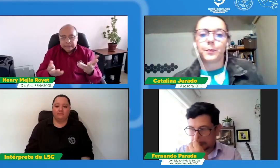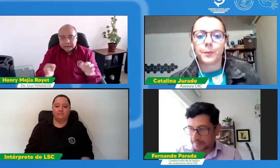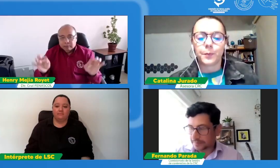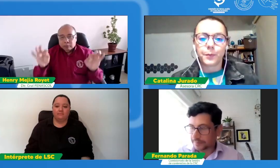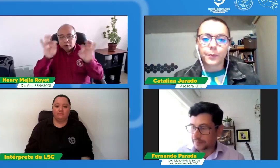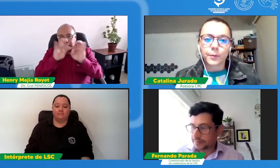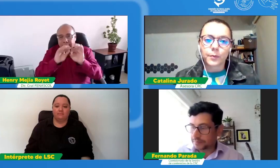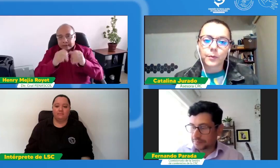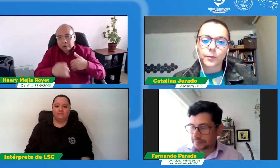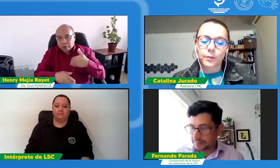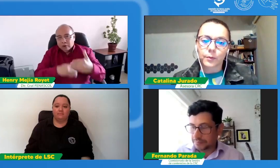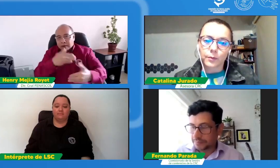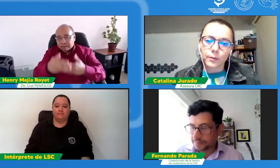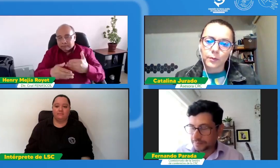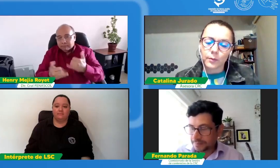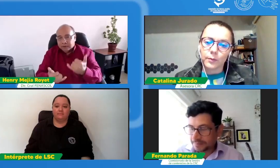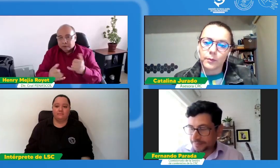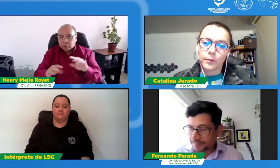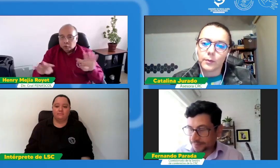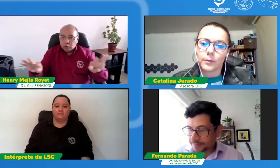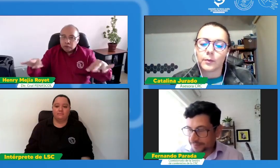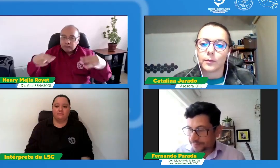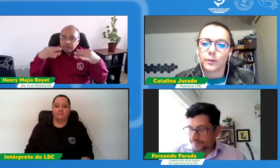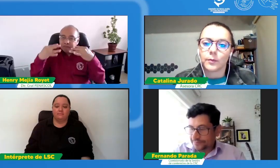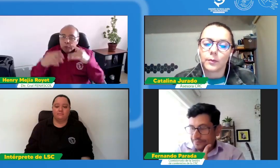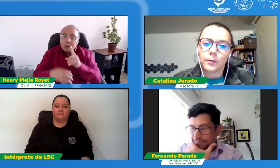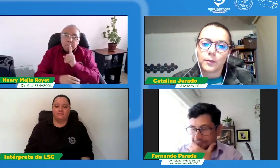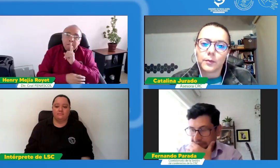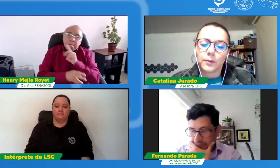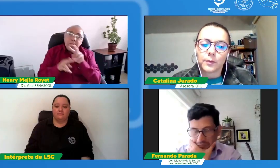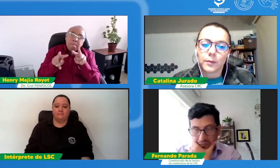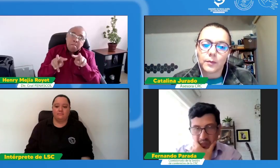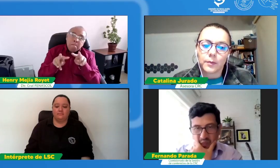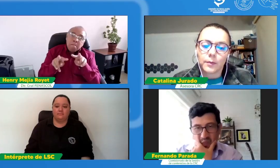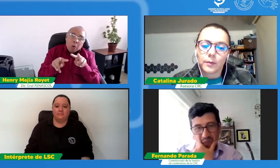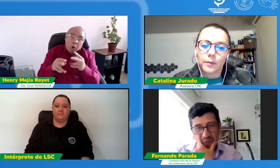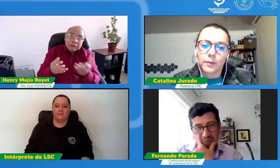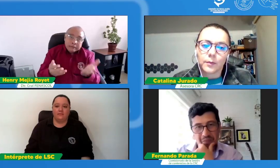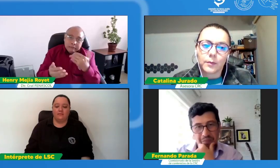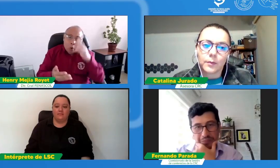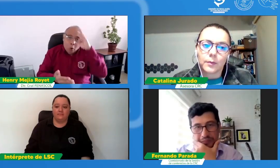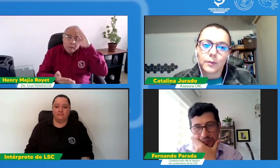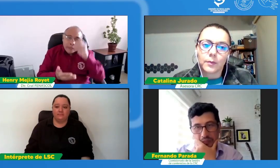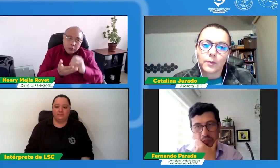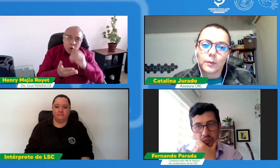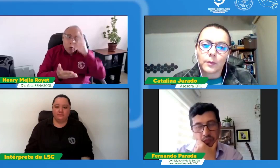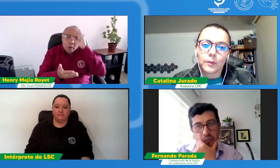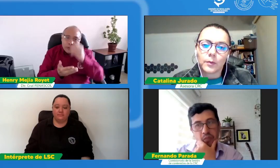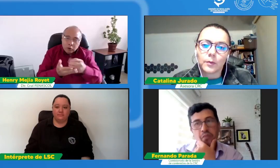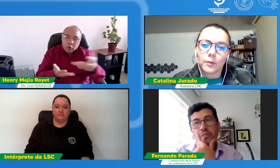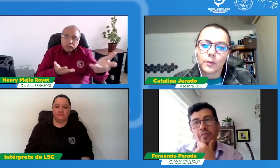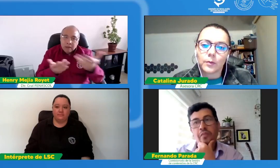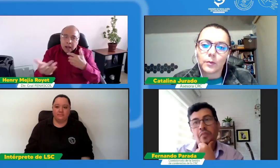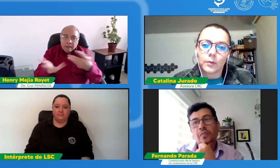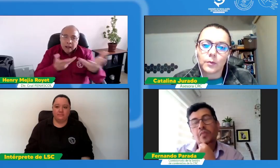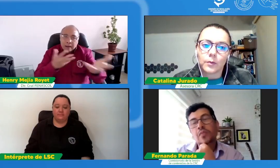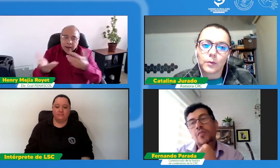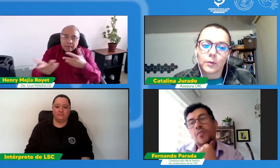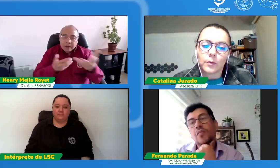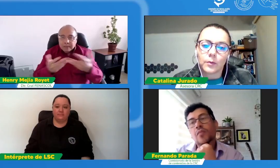espacio para hacer sus comentarios en este Facebook Live me encantaría saber cuál es su opinión qué